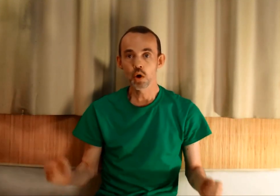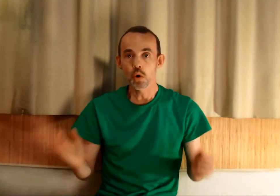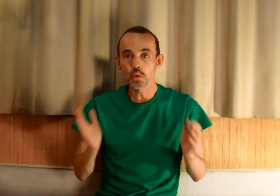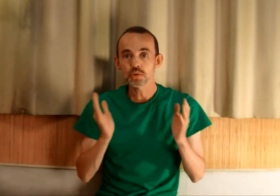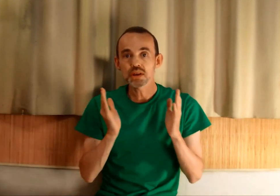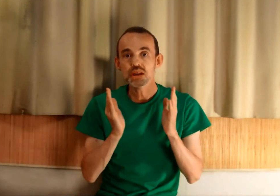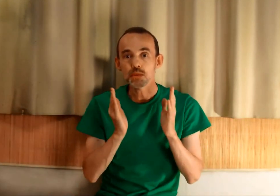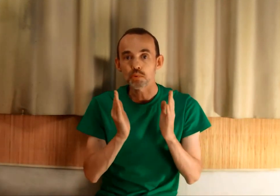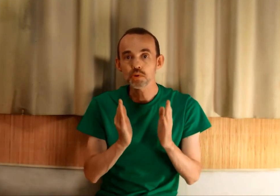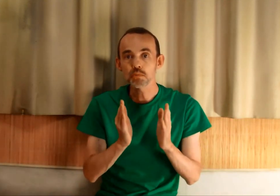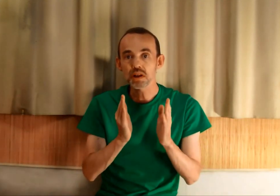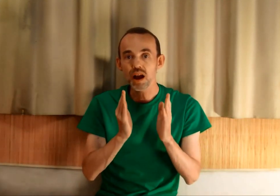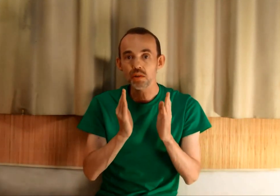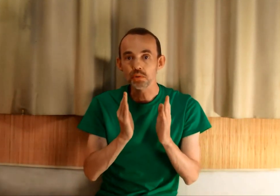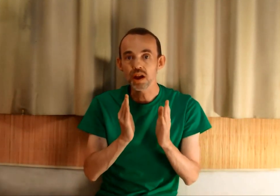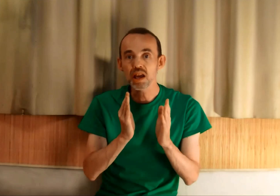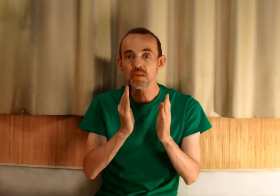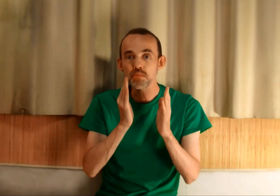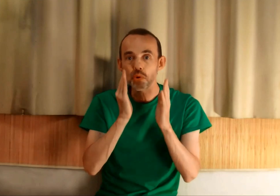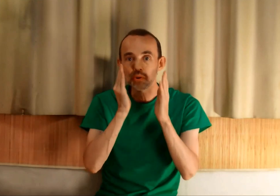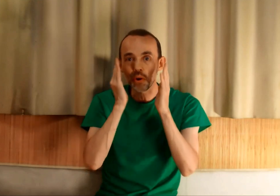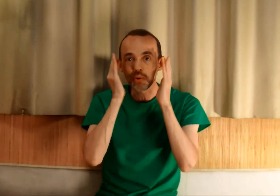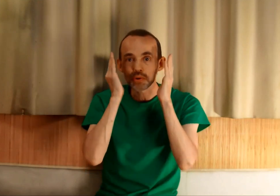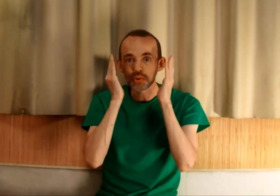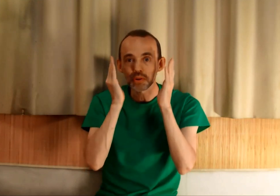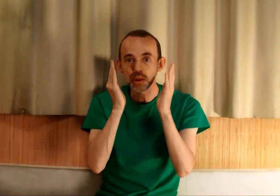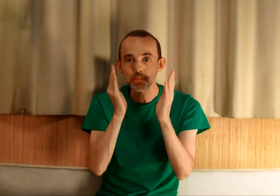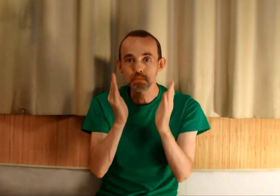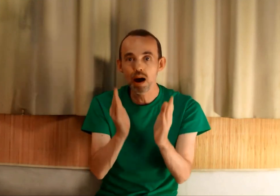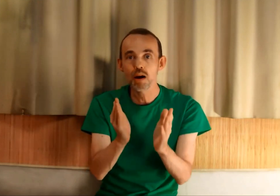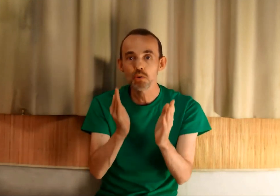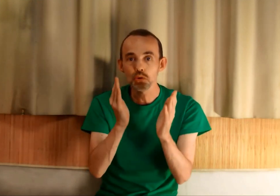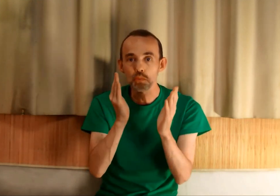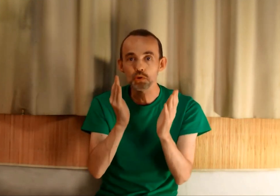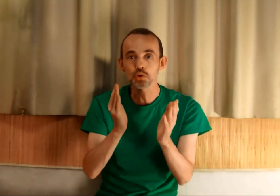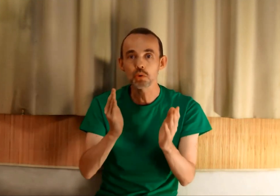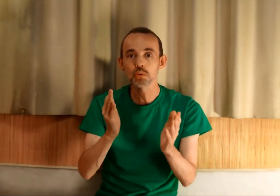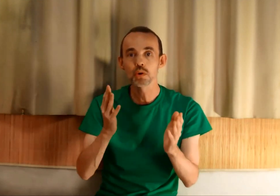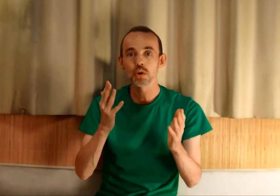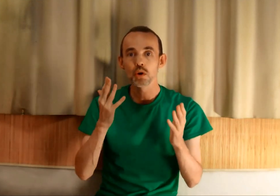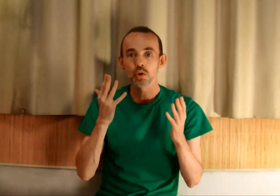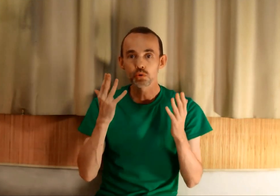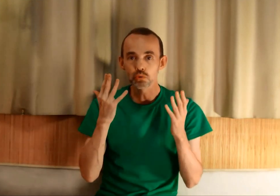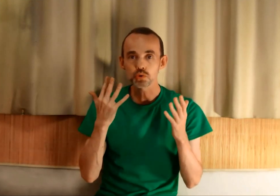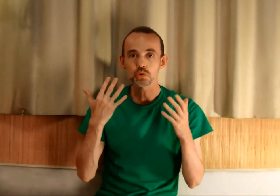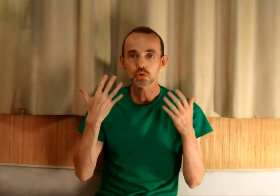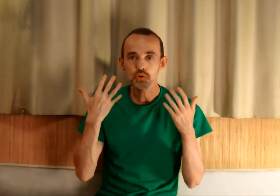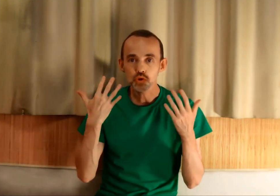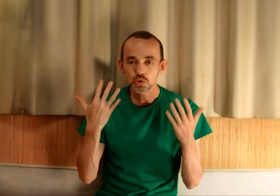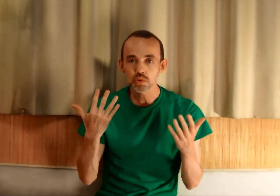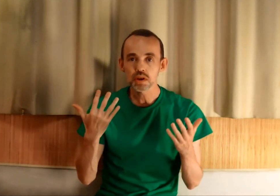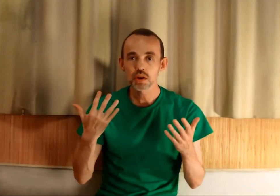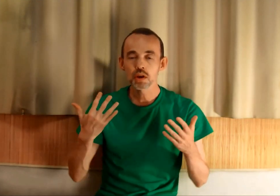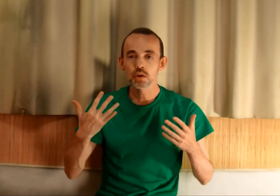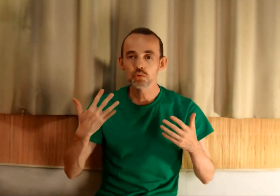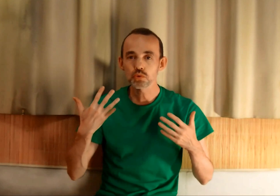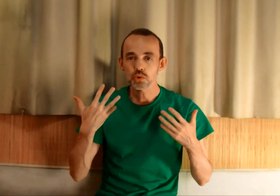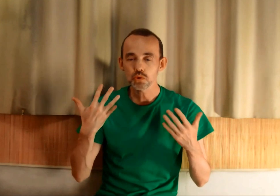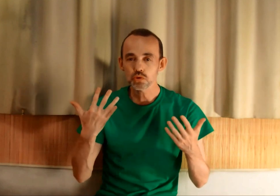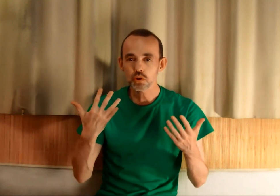« Oser », ça peut sembler anodin, et pourtant, ce n'est pas une option. Tout ce que je suis, tout ce que